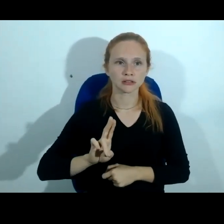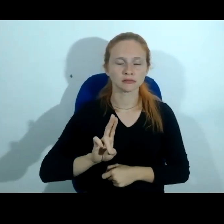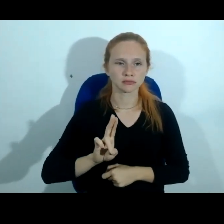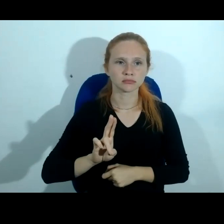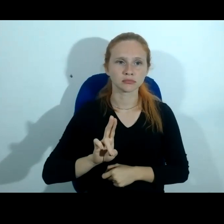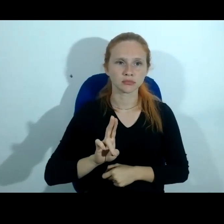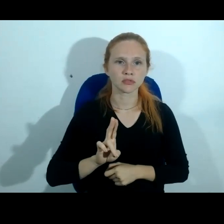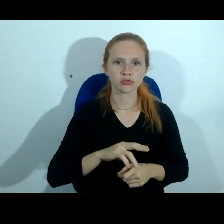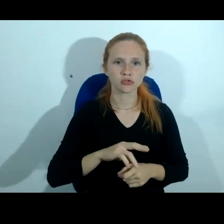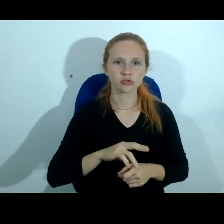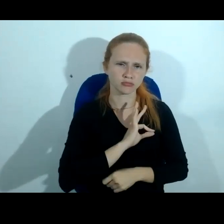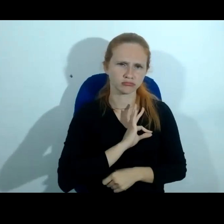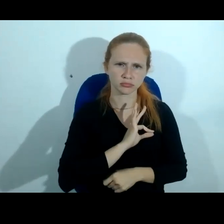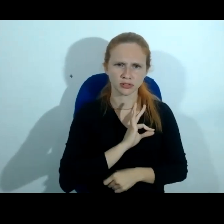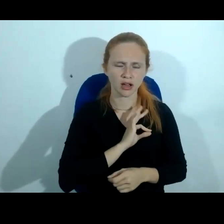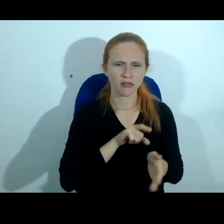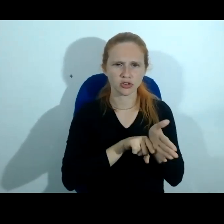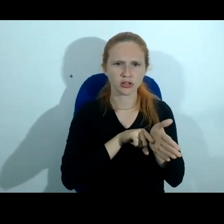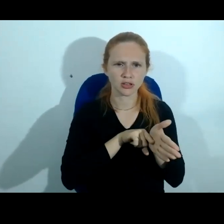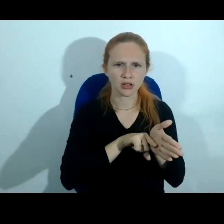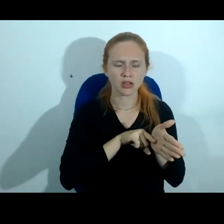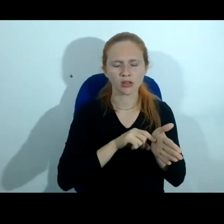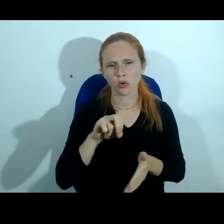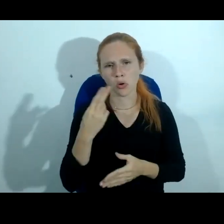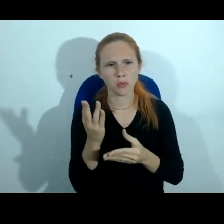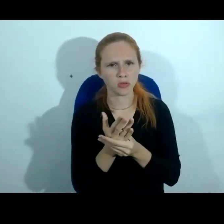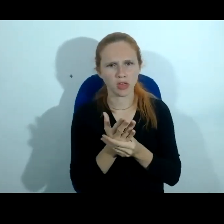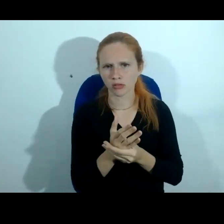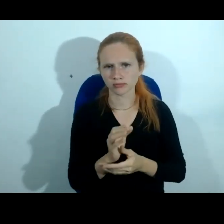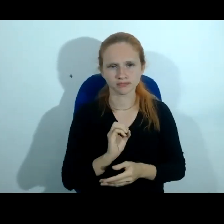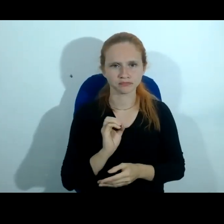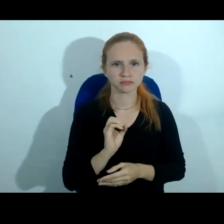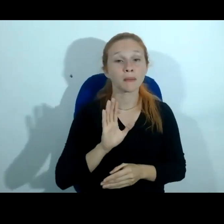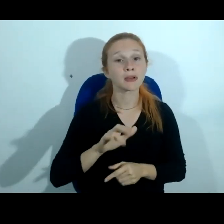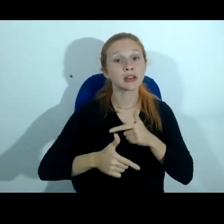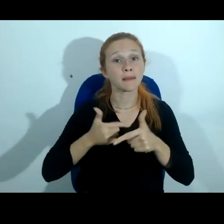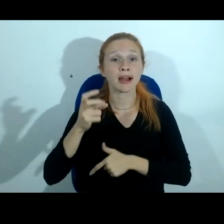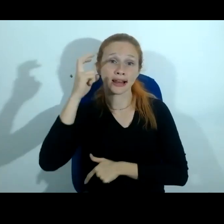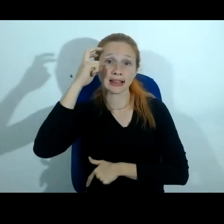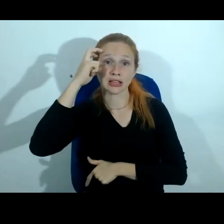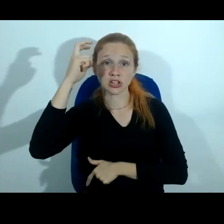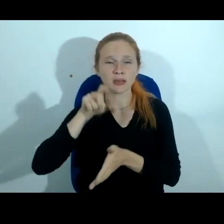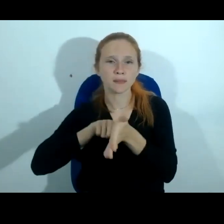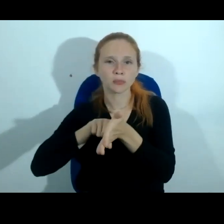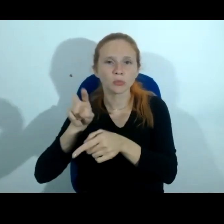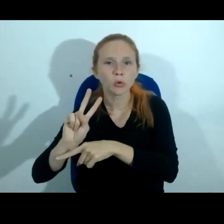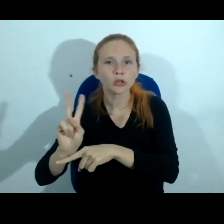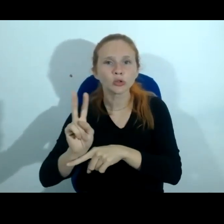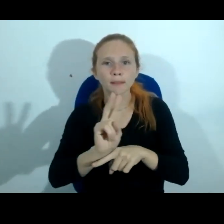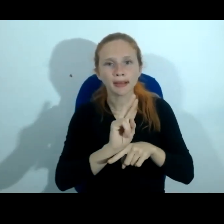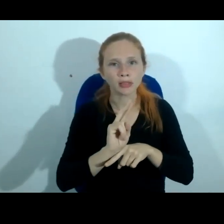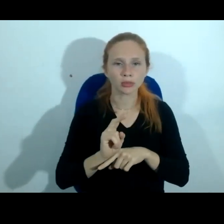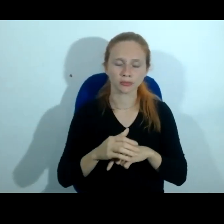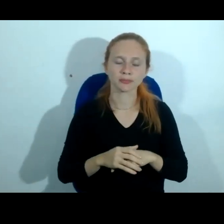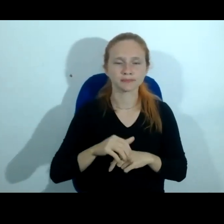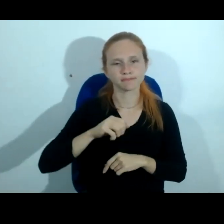e posteriormente virar um integrante de um processo mas a gente trabalha muito na área da inteligência do monitoramento e aí bem